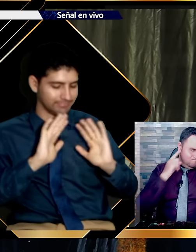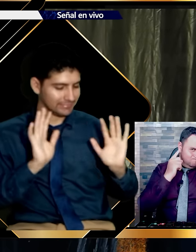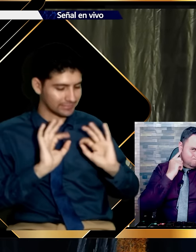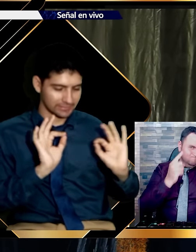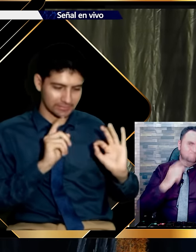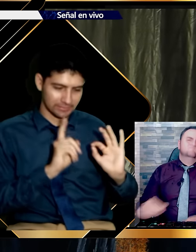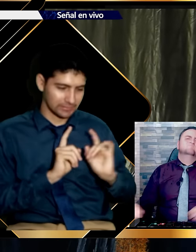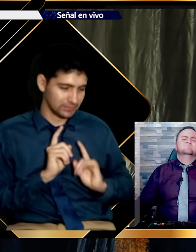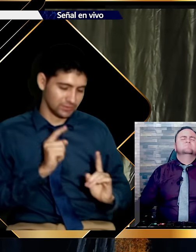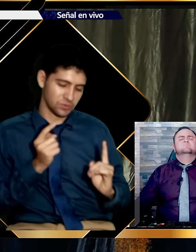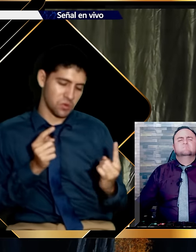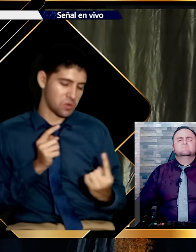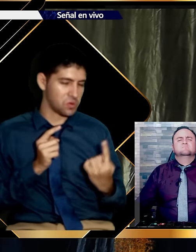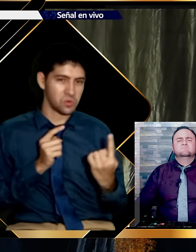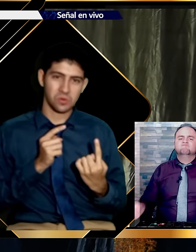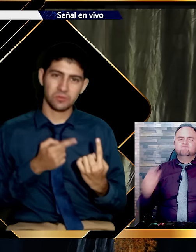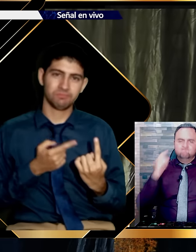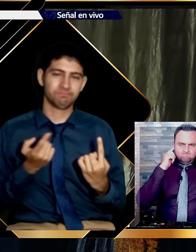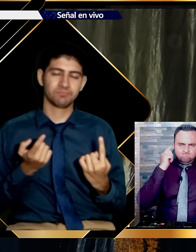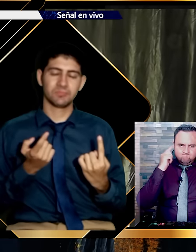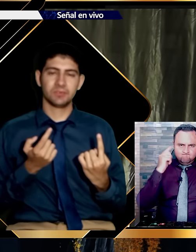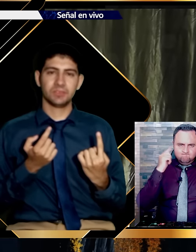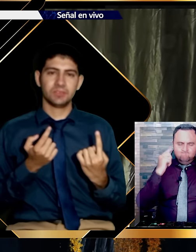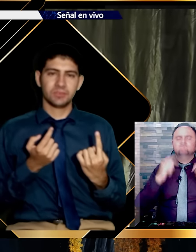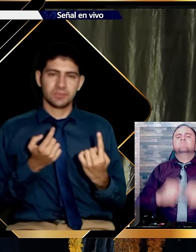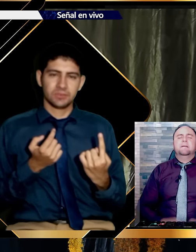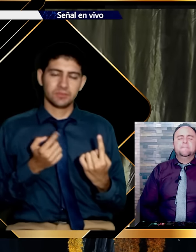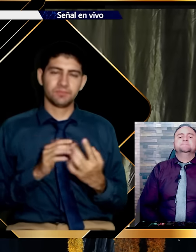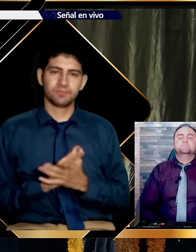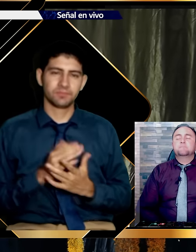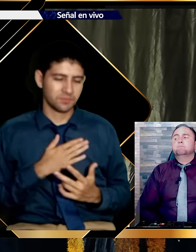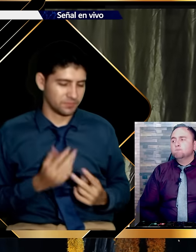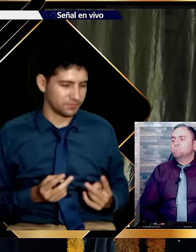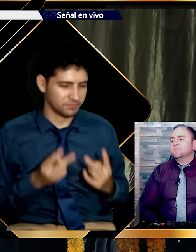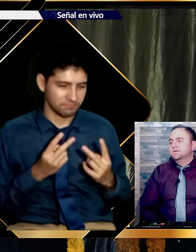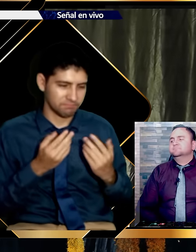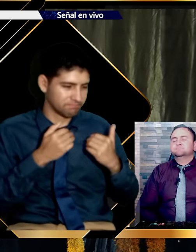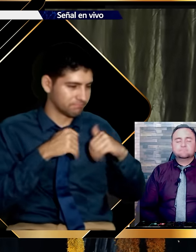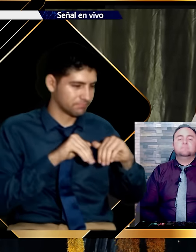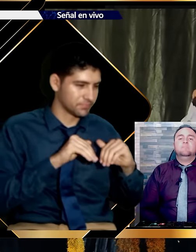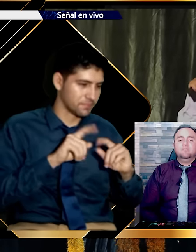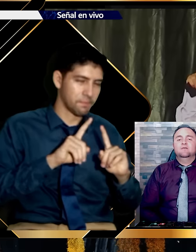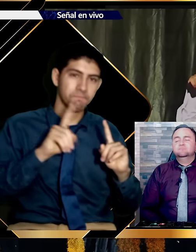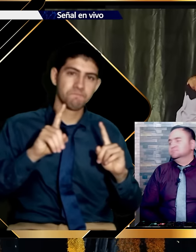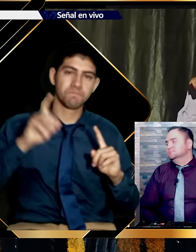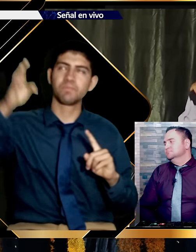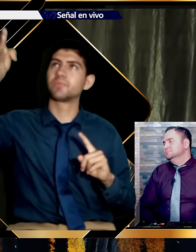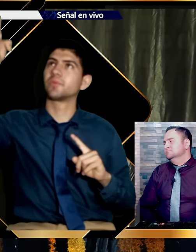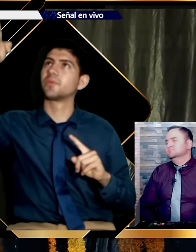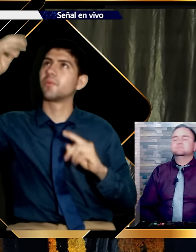corazón. Estaba en tierra de olvido. Como estuvo Mefiboset. Hasta que el rey.